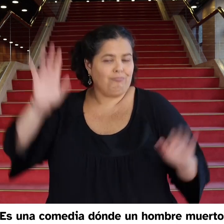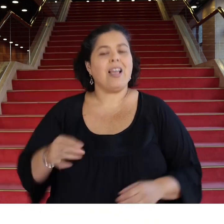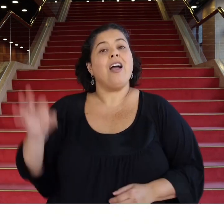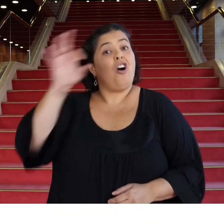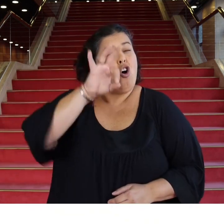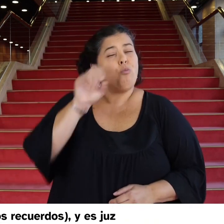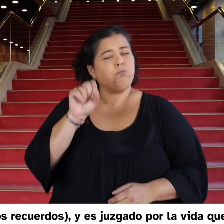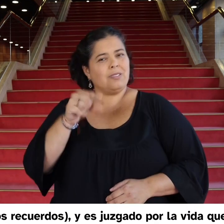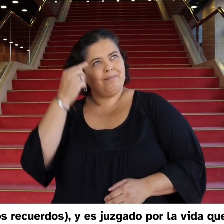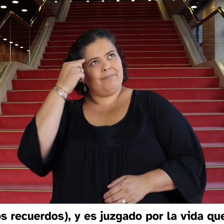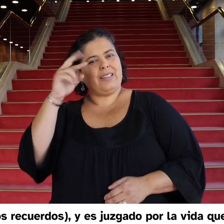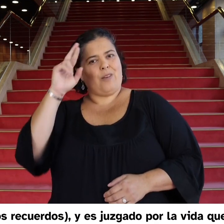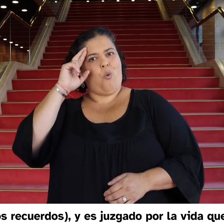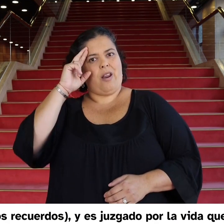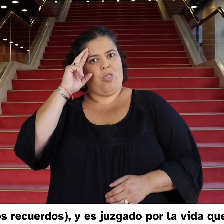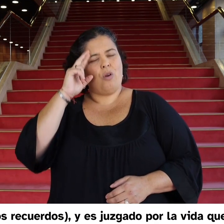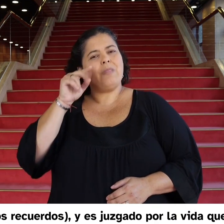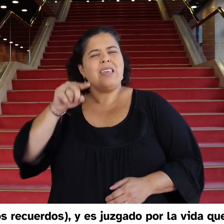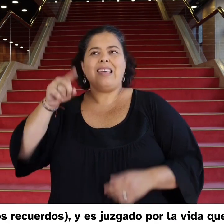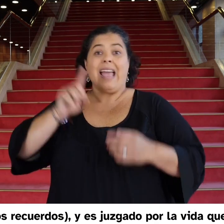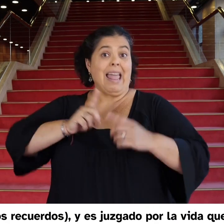y es juzgado por la vida que ha llevado